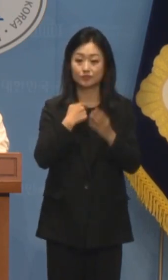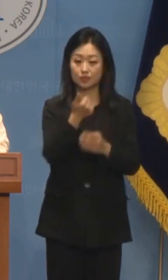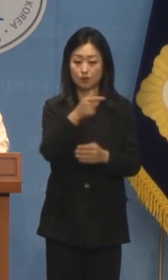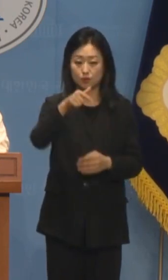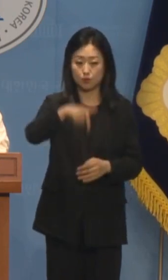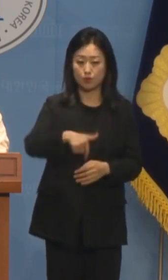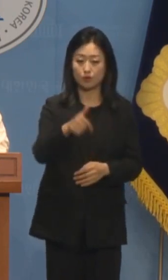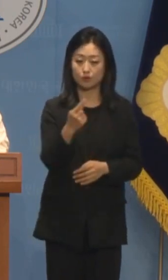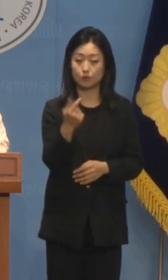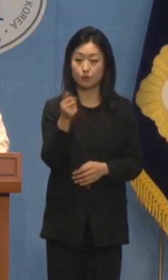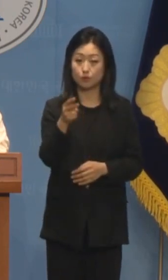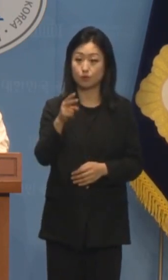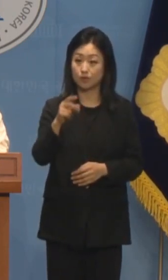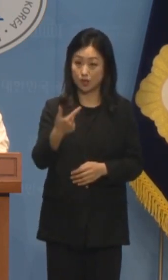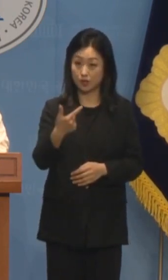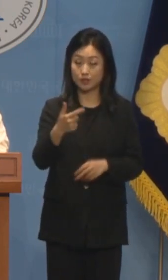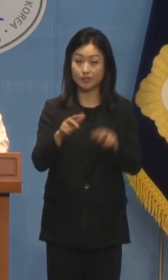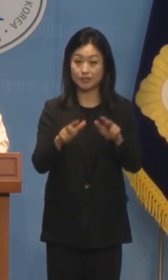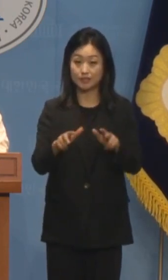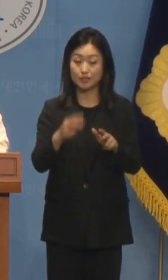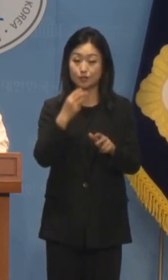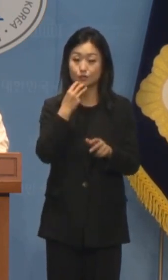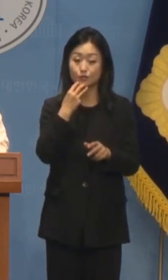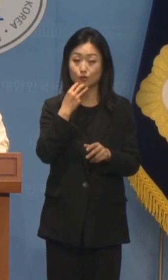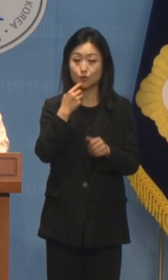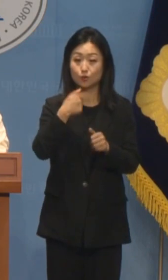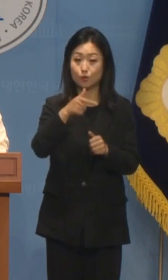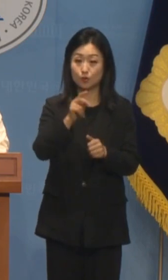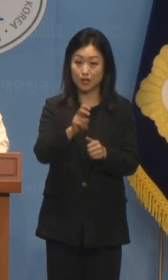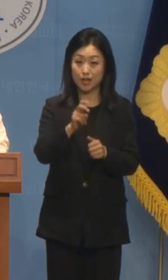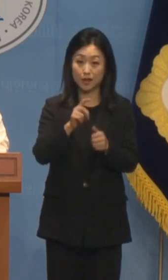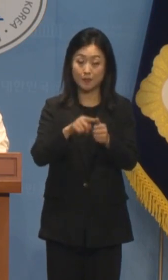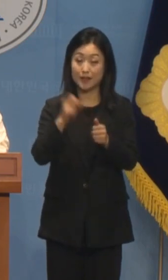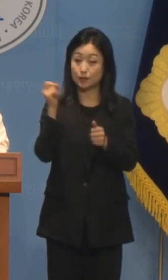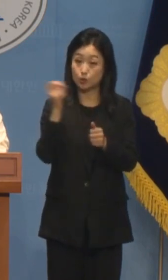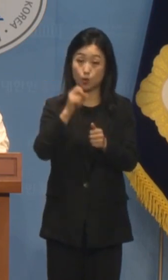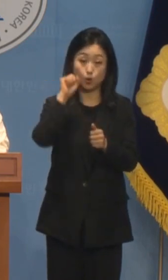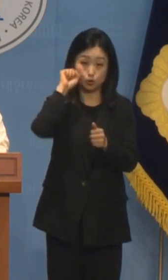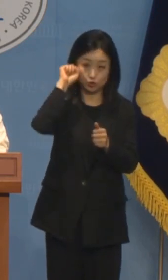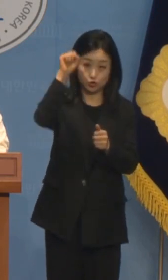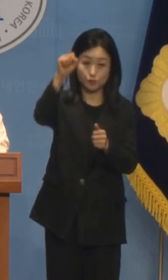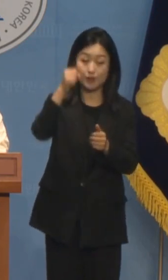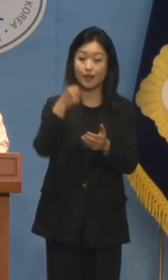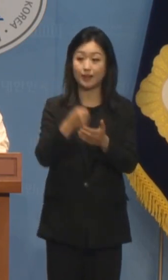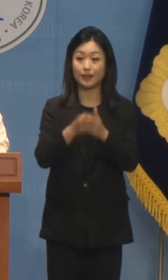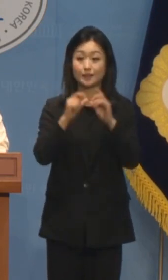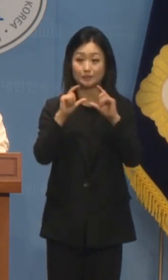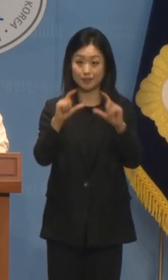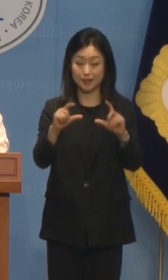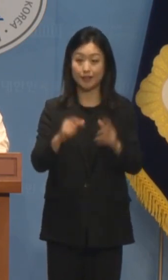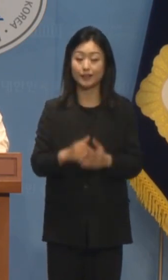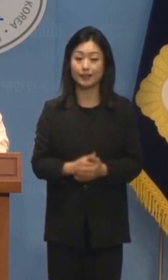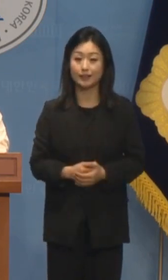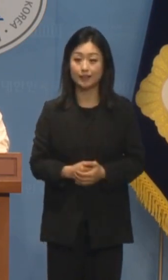육감이 근본 서울시교육감 보궐선거에 또 출마를 선언했습니다